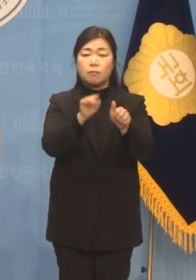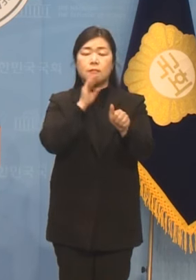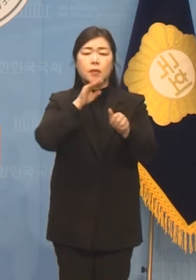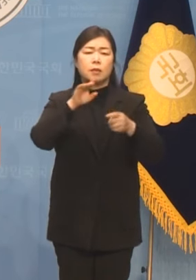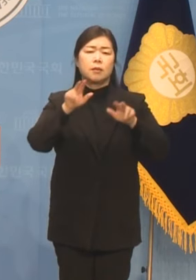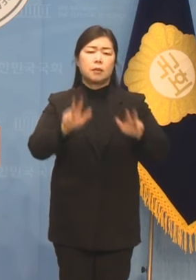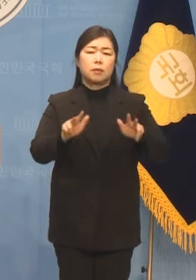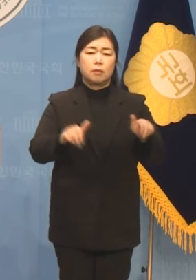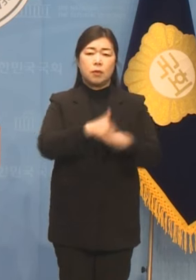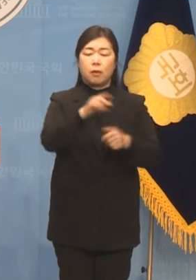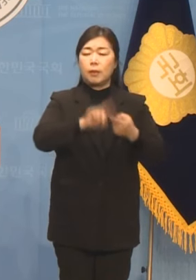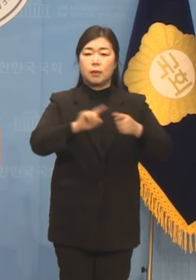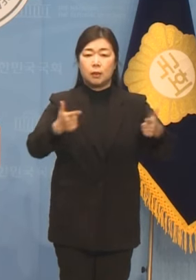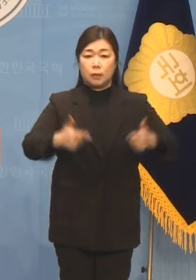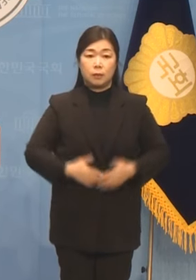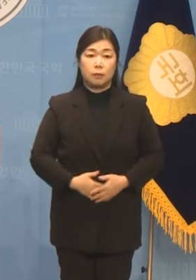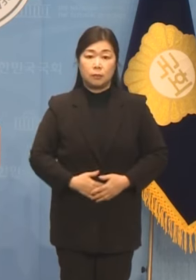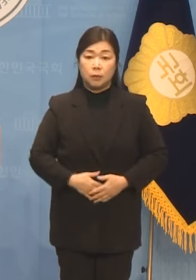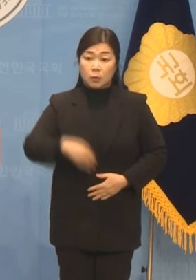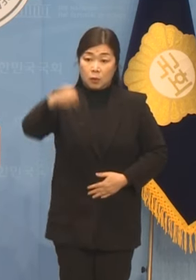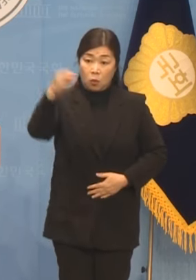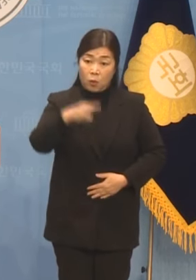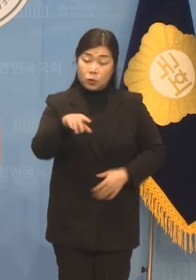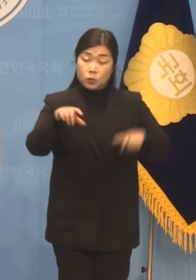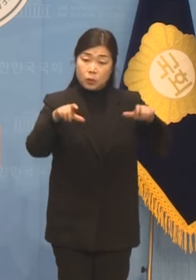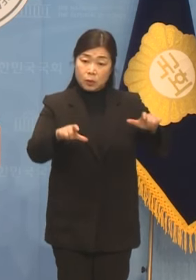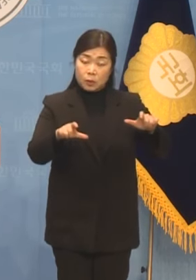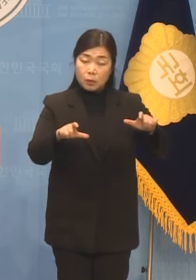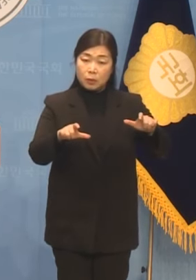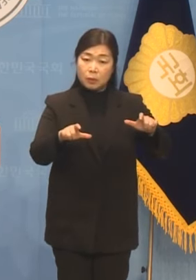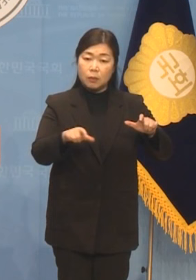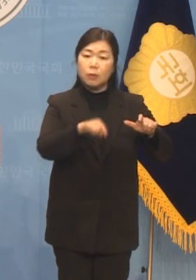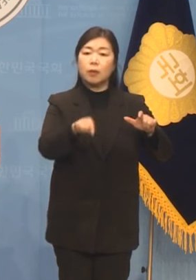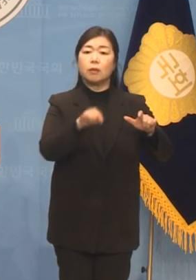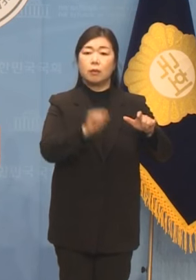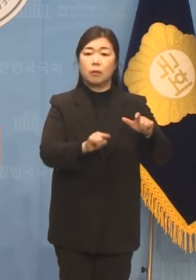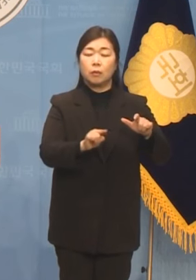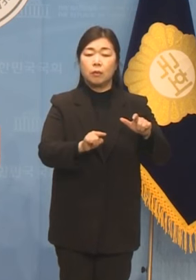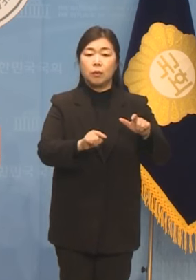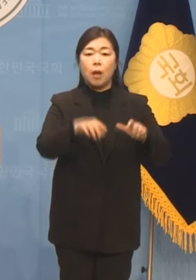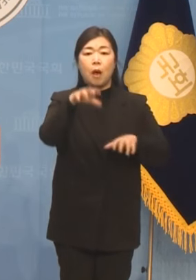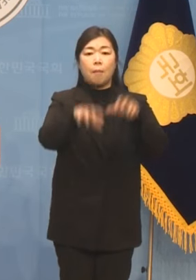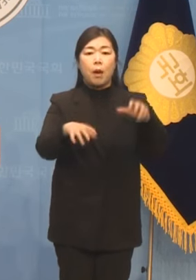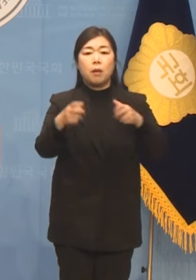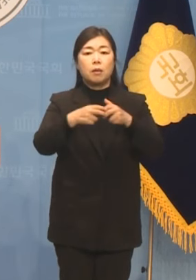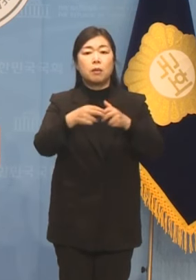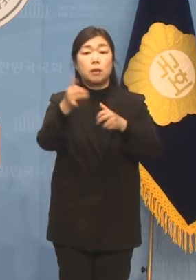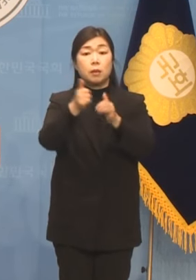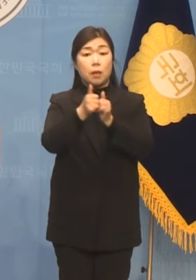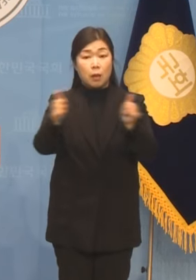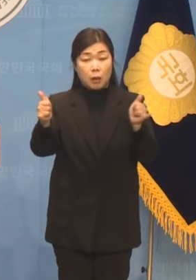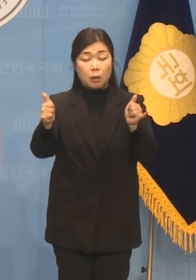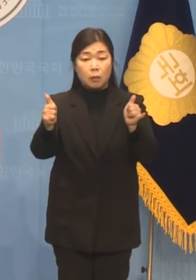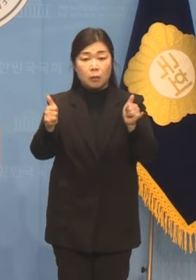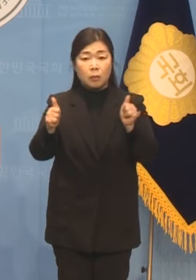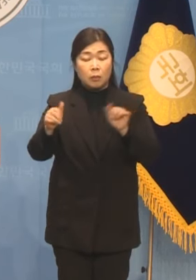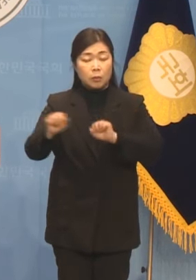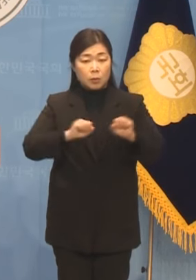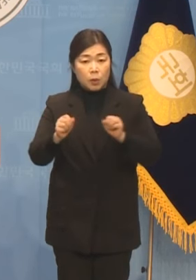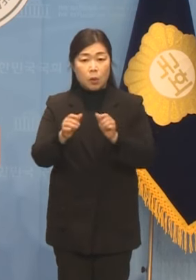광주광산구가 마을의사이자 사회혁신 시민활동가 출신의 국회의원